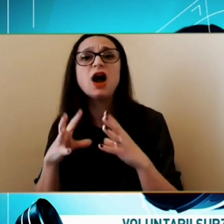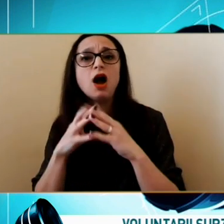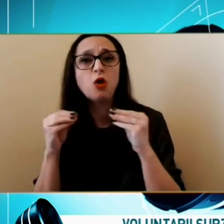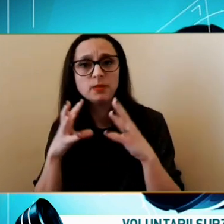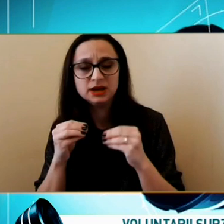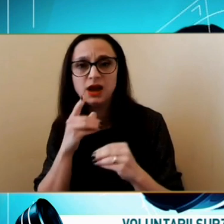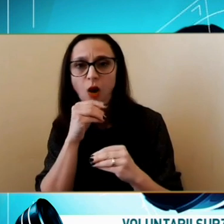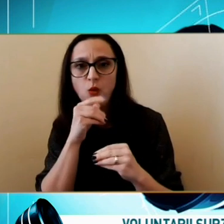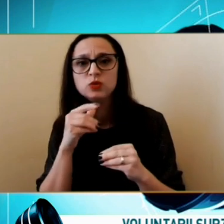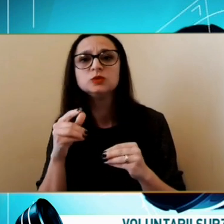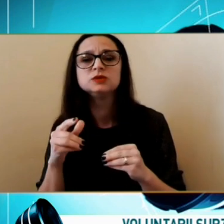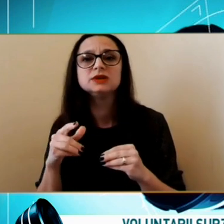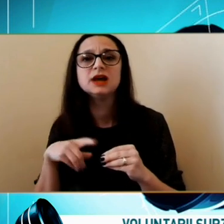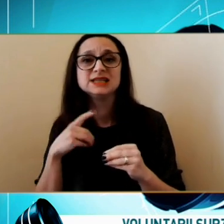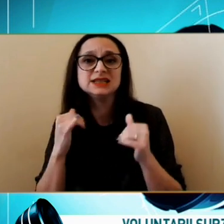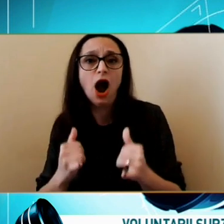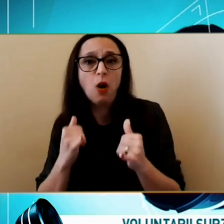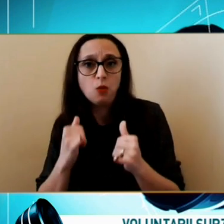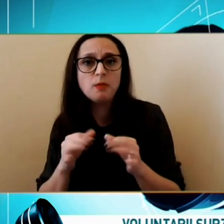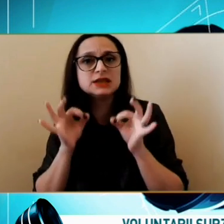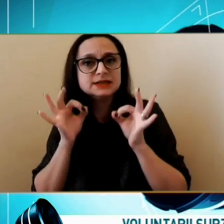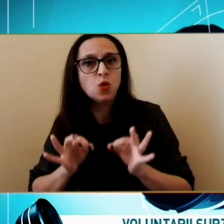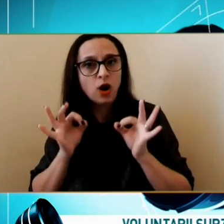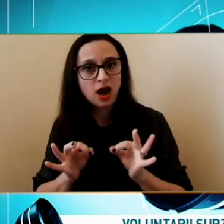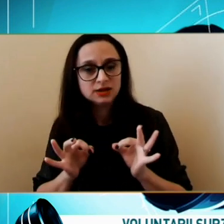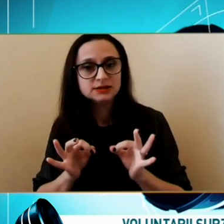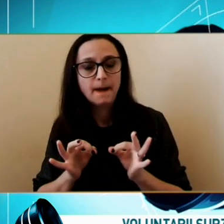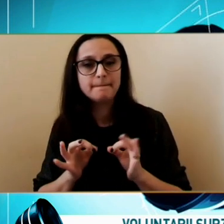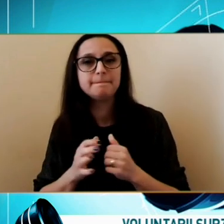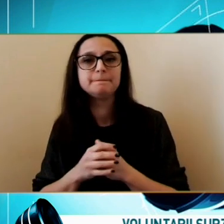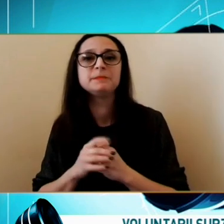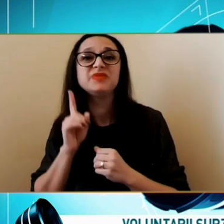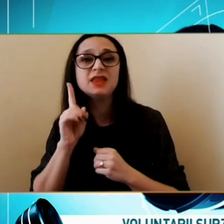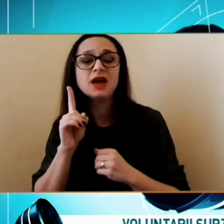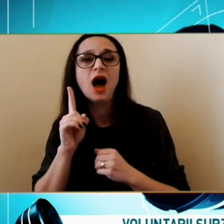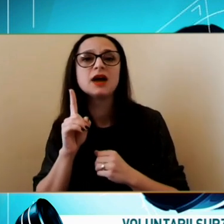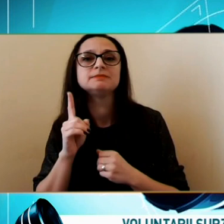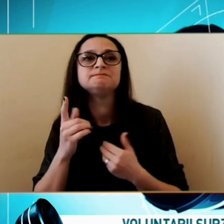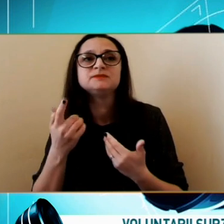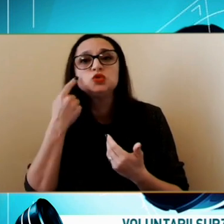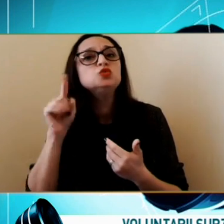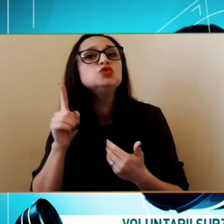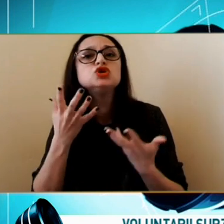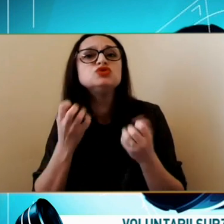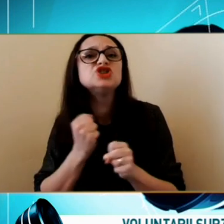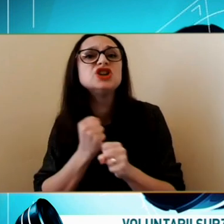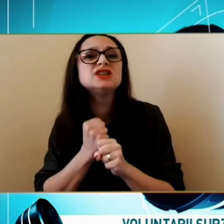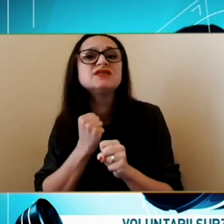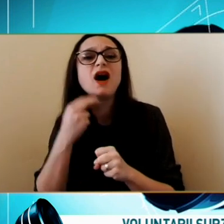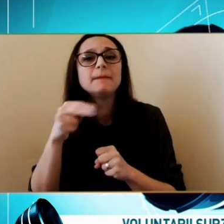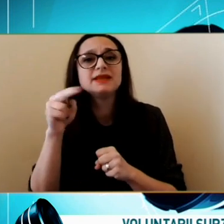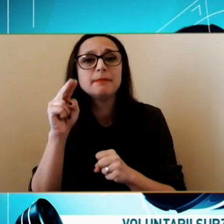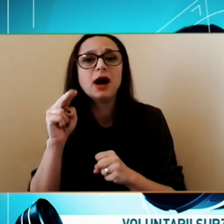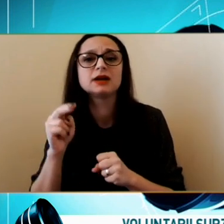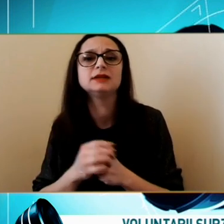se află Și sunt în siguranță Dar pur și simplu Nu știu ce să facă Pe mai departe Ce